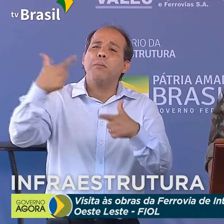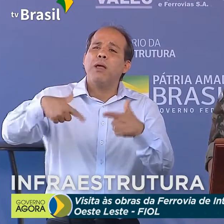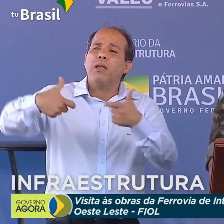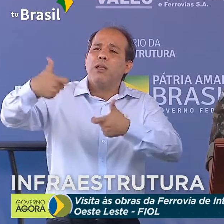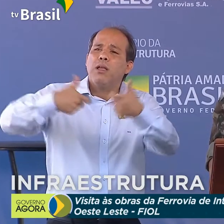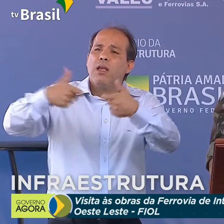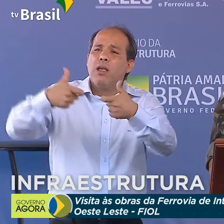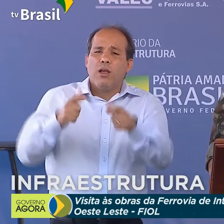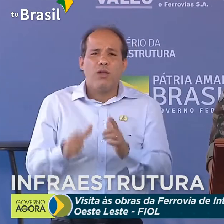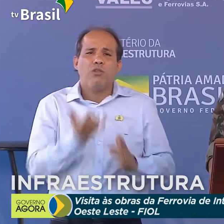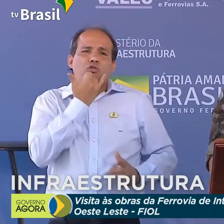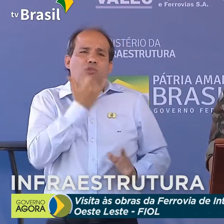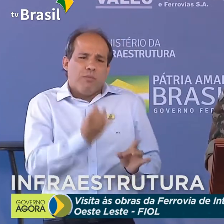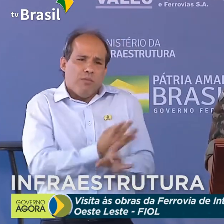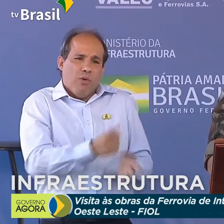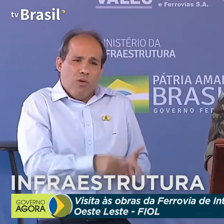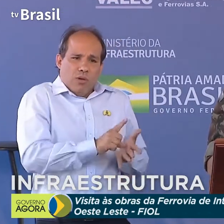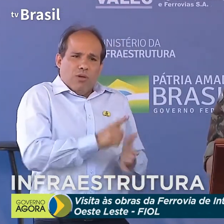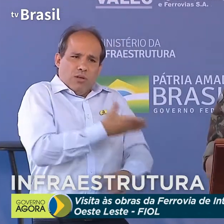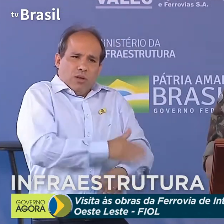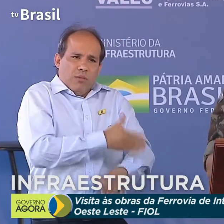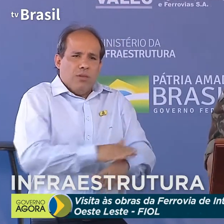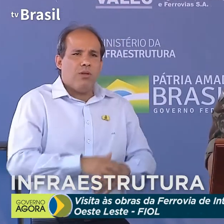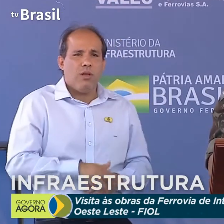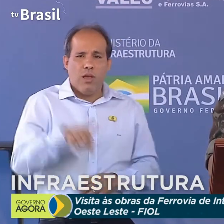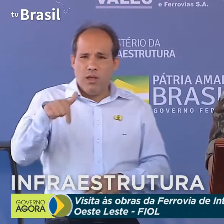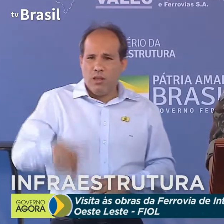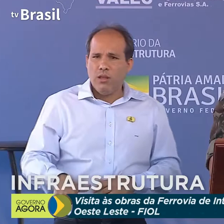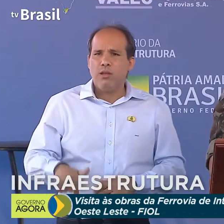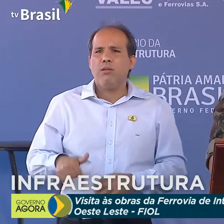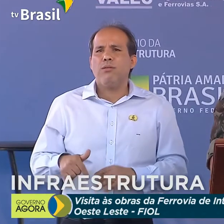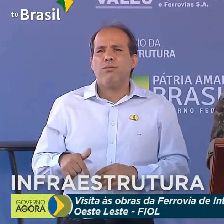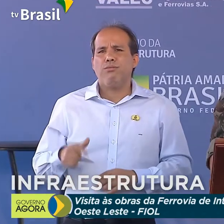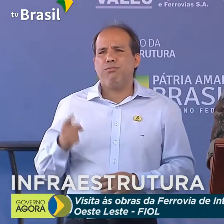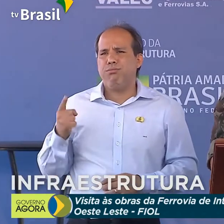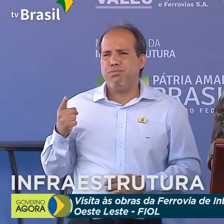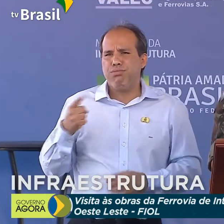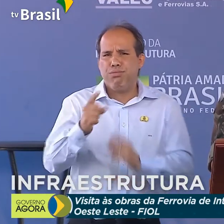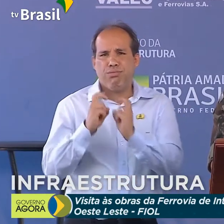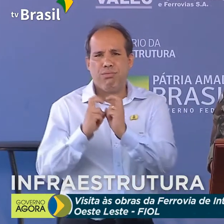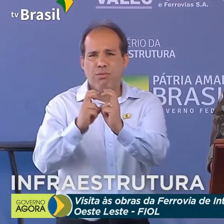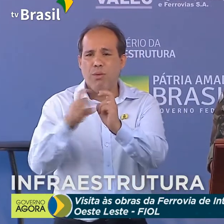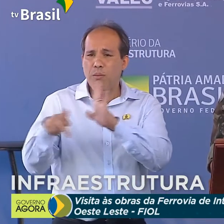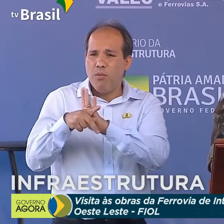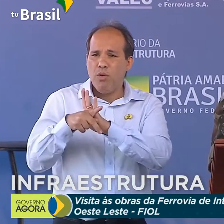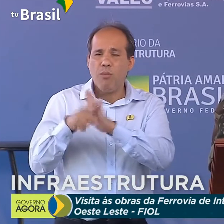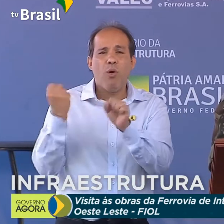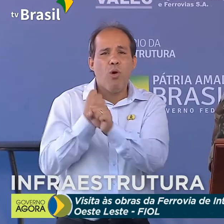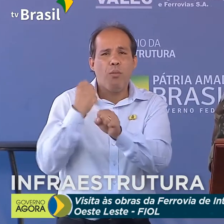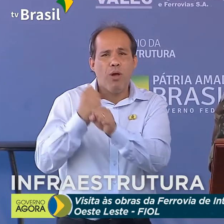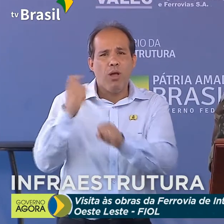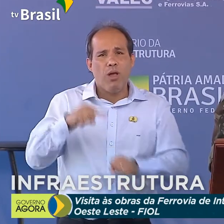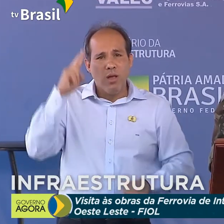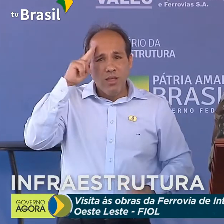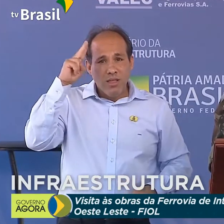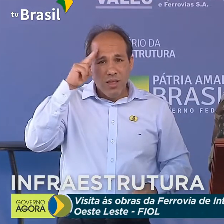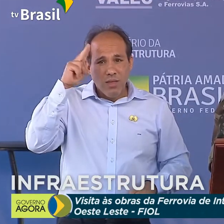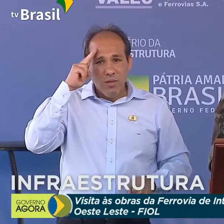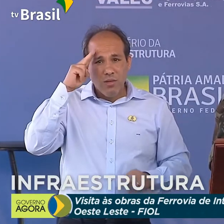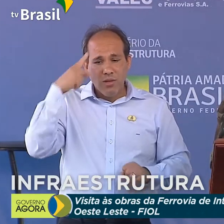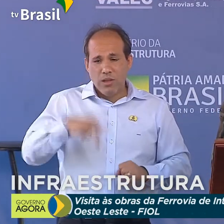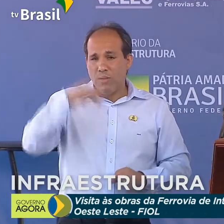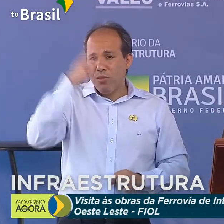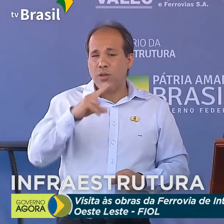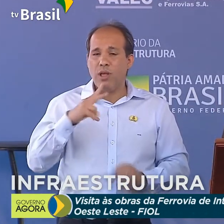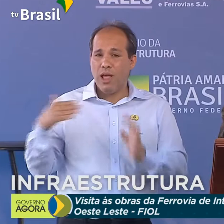O trecho do lote 6F, que será executado pelo Exército brasileiro em um prazo de dois anos,